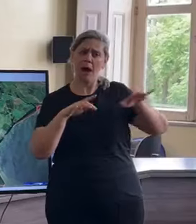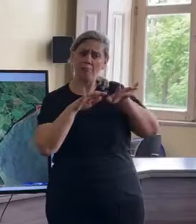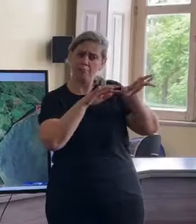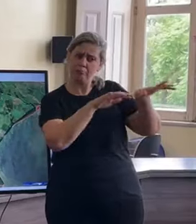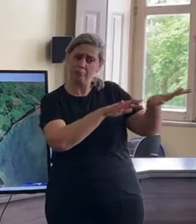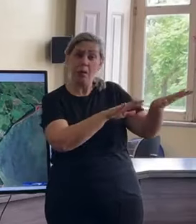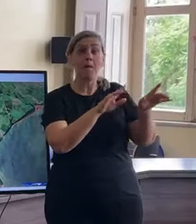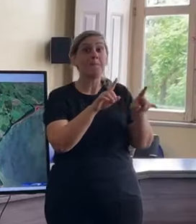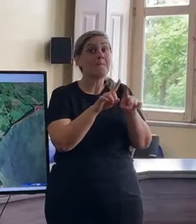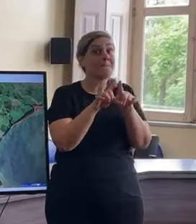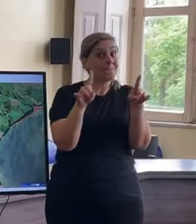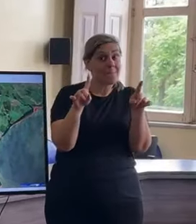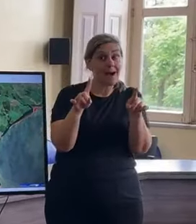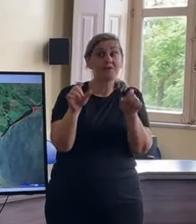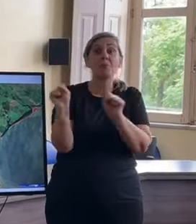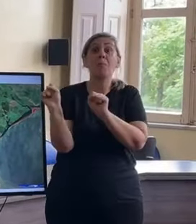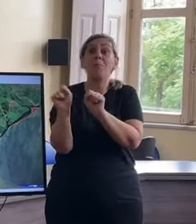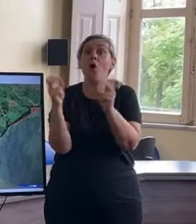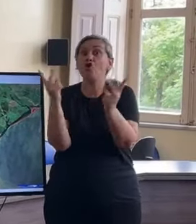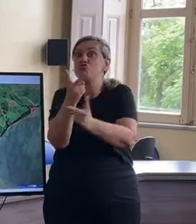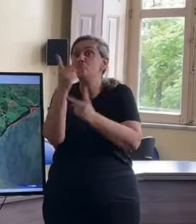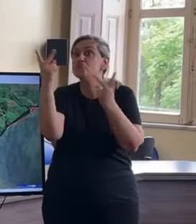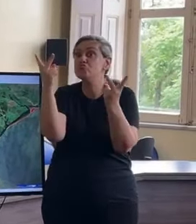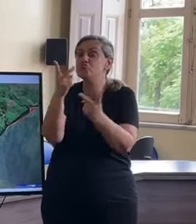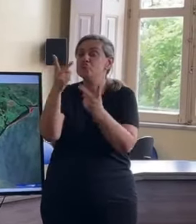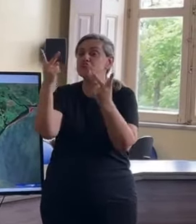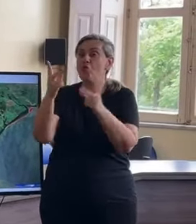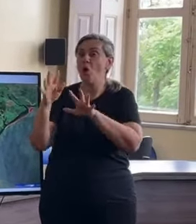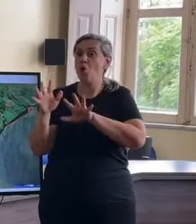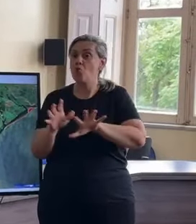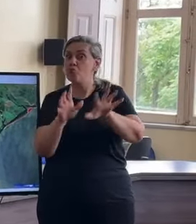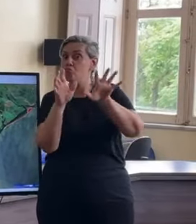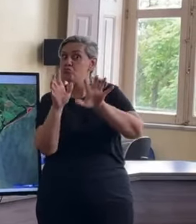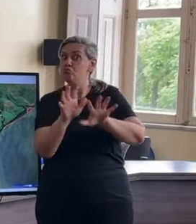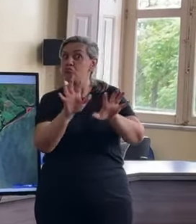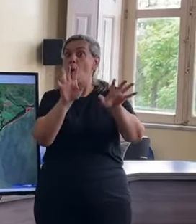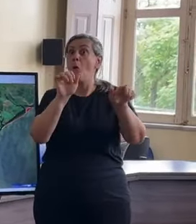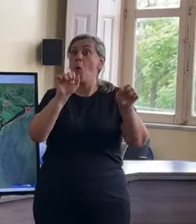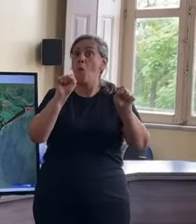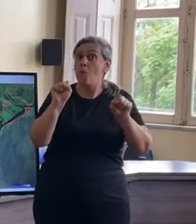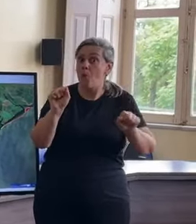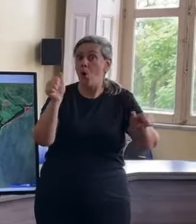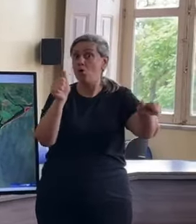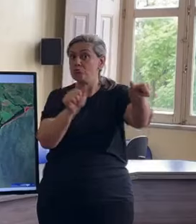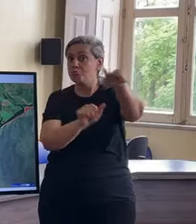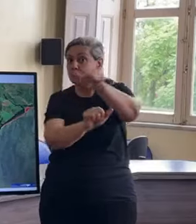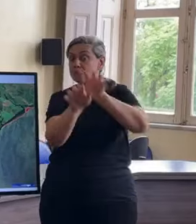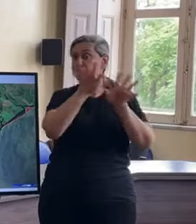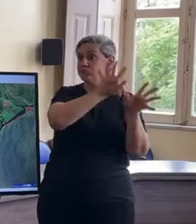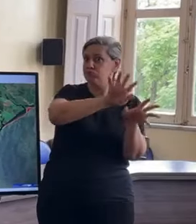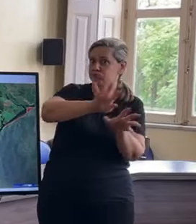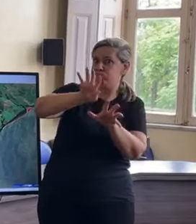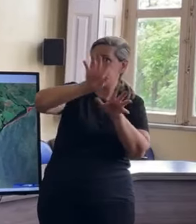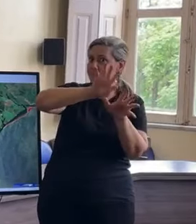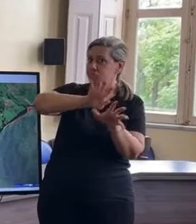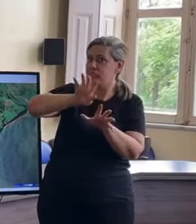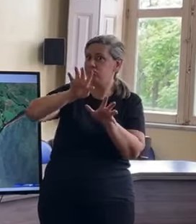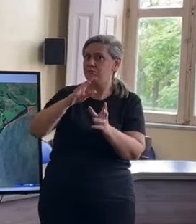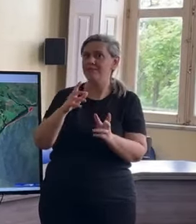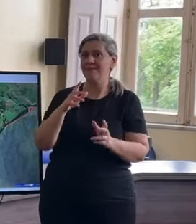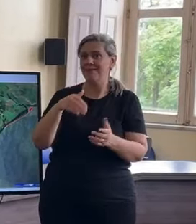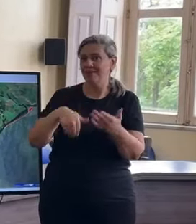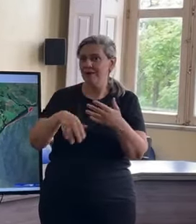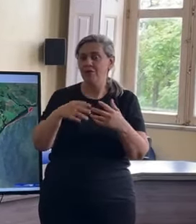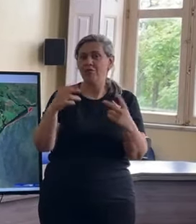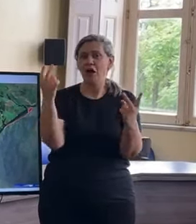de ventos amanhã, com o ciclone extra-tropical que não vai chegar na costa, que vai estar no mar, mas que vai mudar os ventos e